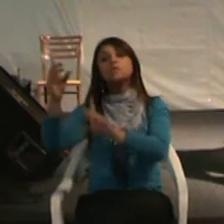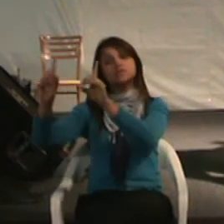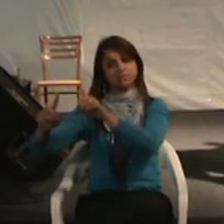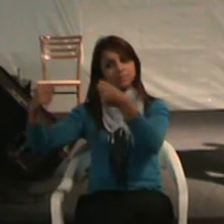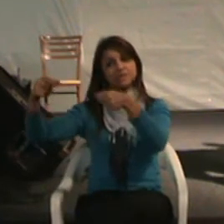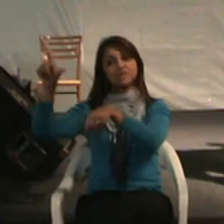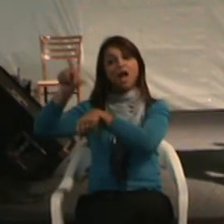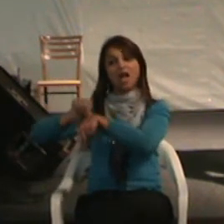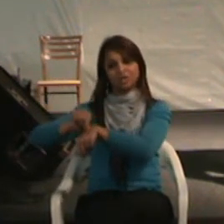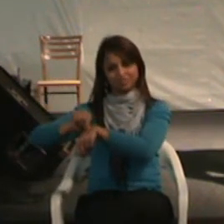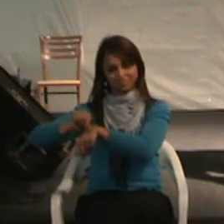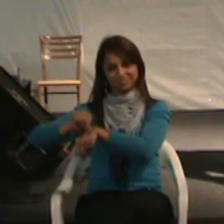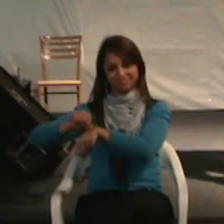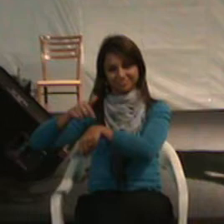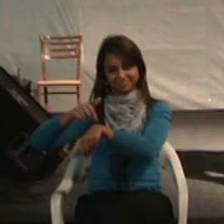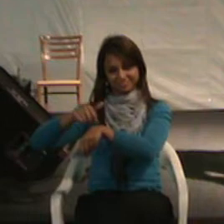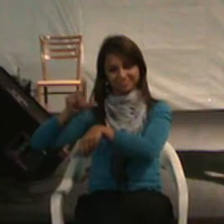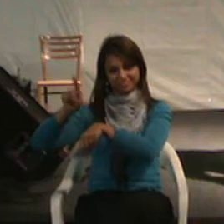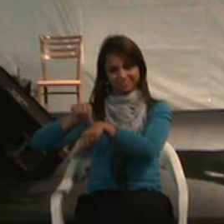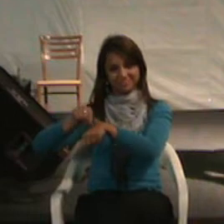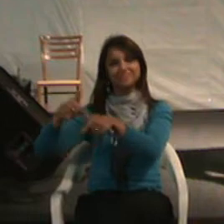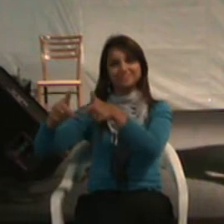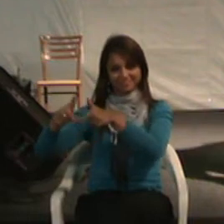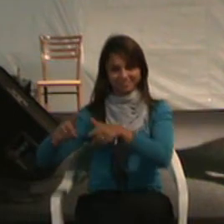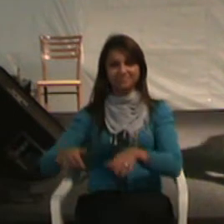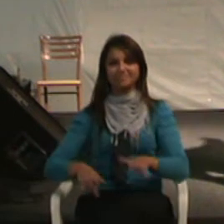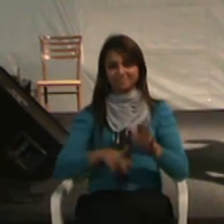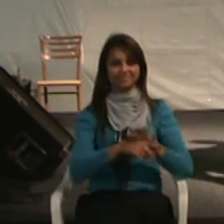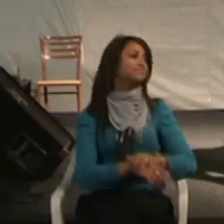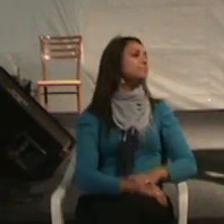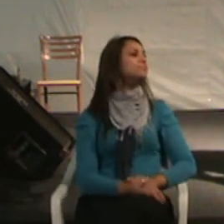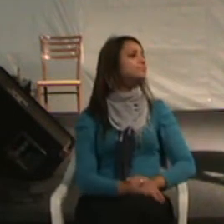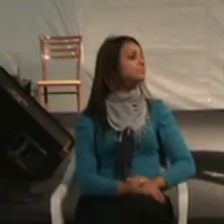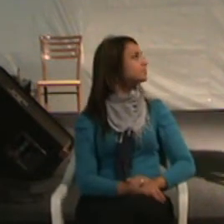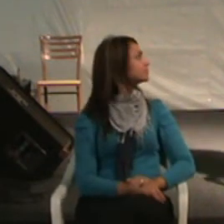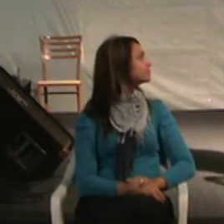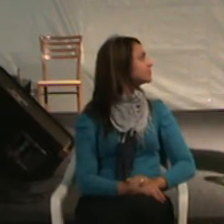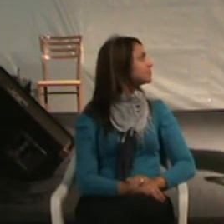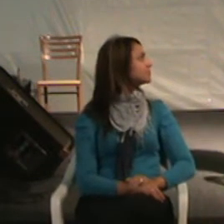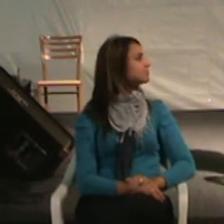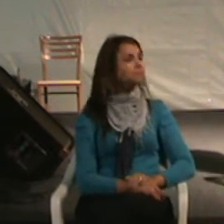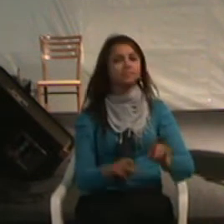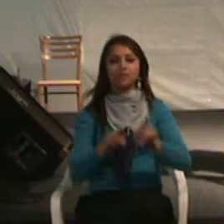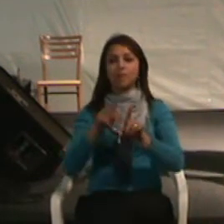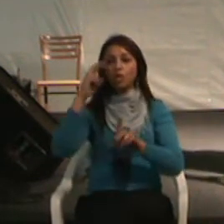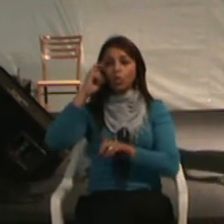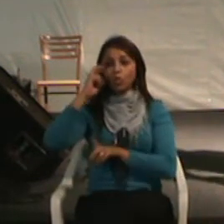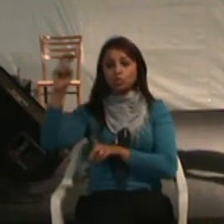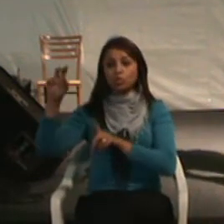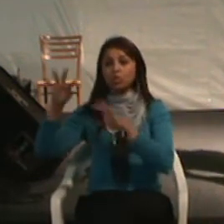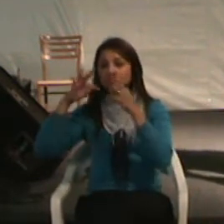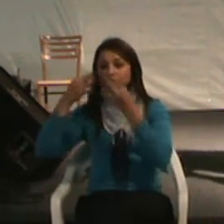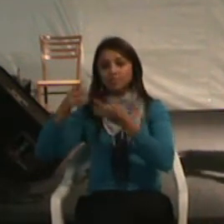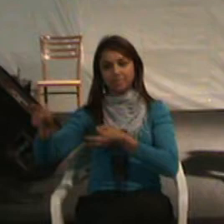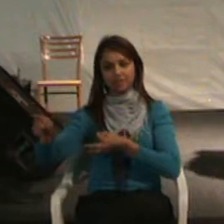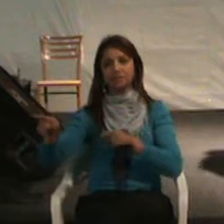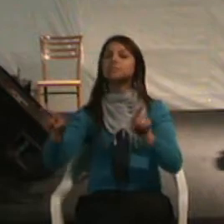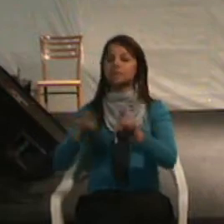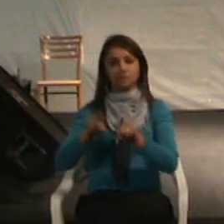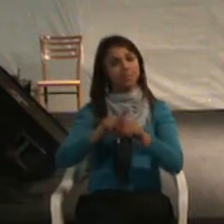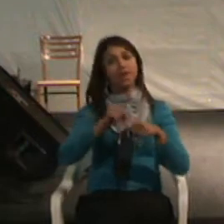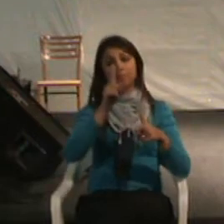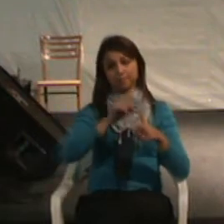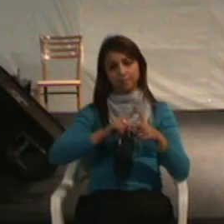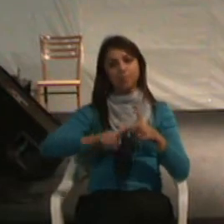deficiência. Diminuição de financiamento de projetos sociais. Enfim, por aí vai. Cultura familiar é outro